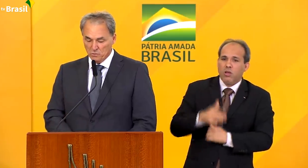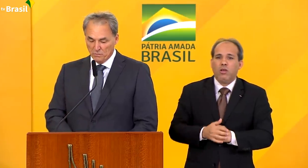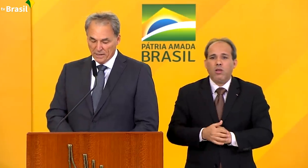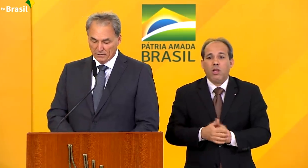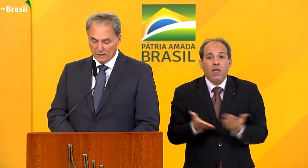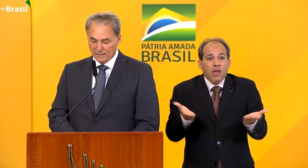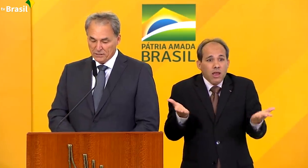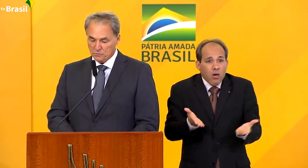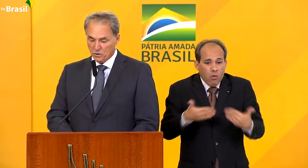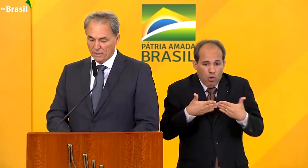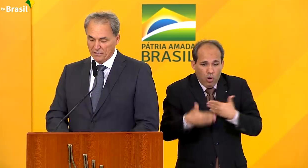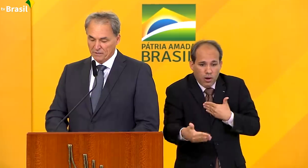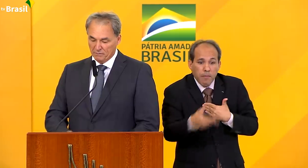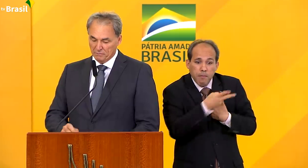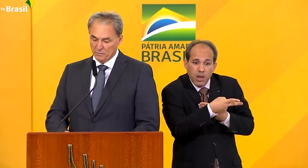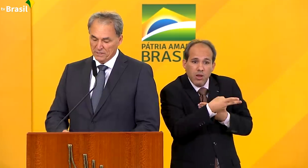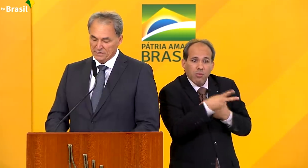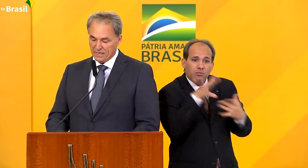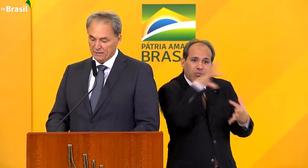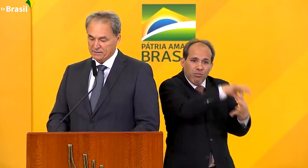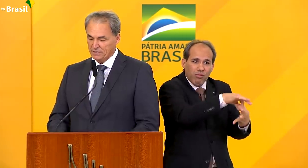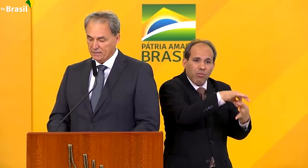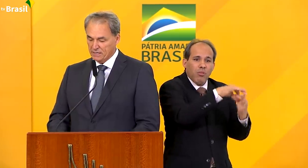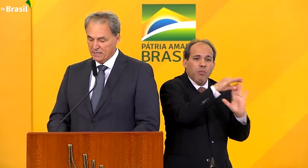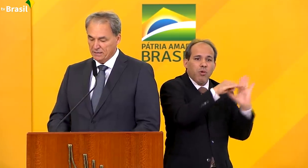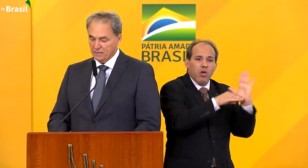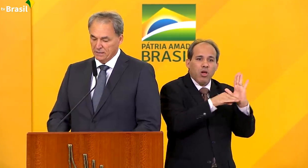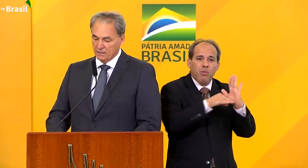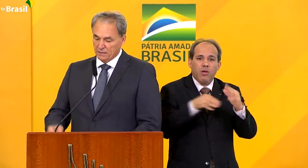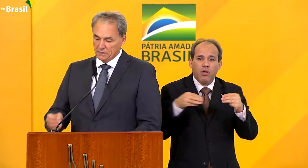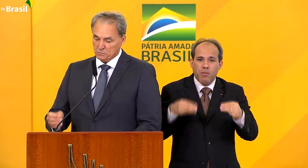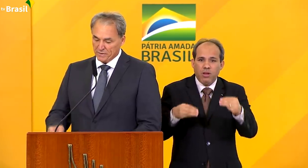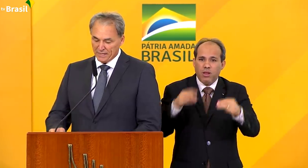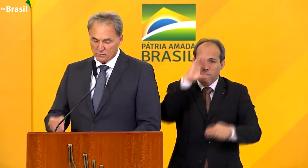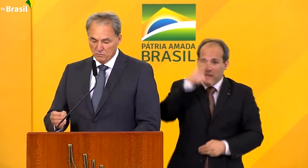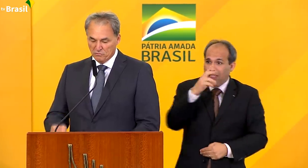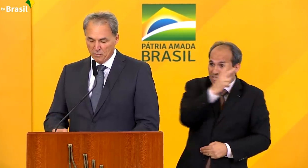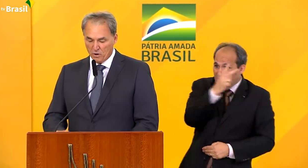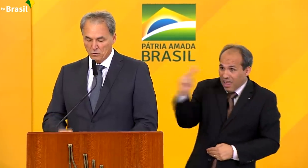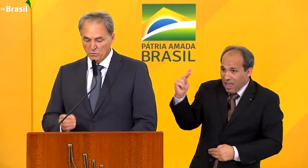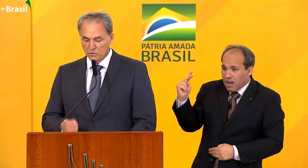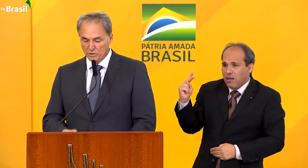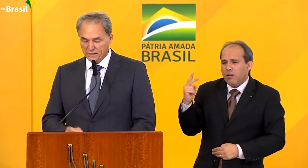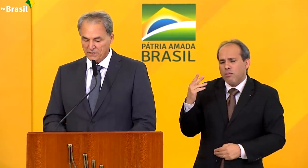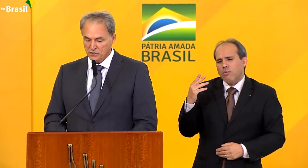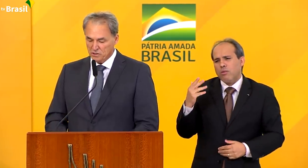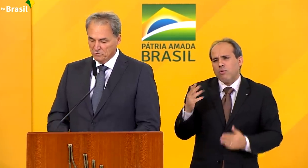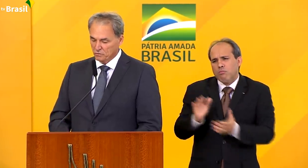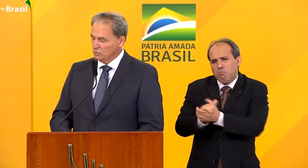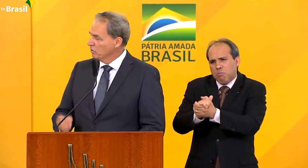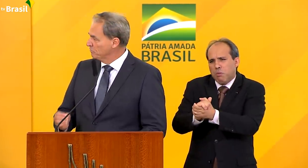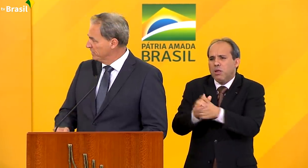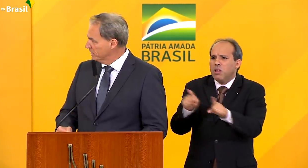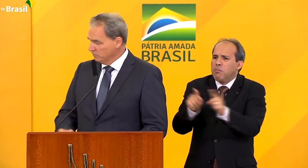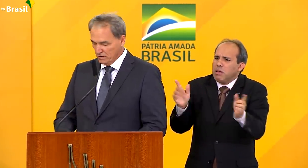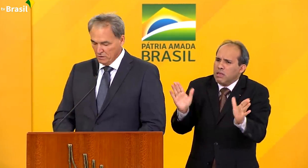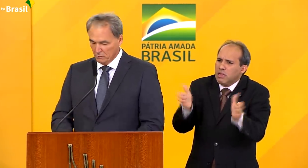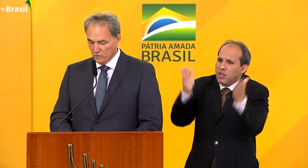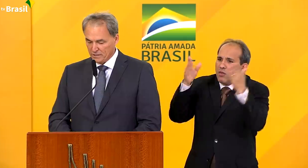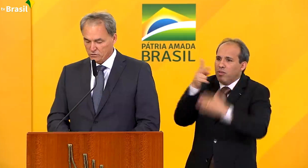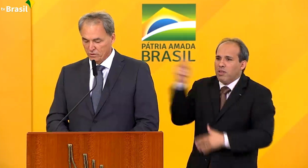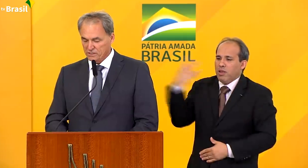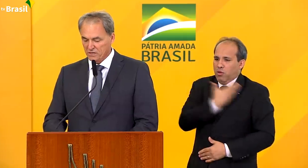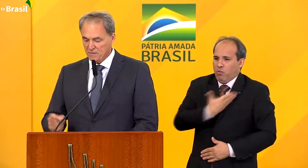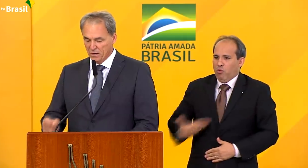e deste programa pelo Ministério da Cidadania, expressam o foco e o incentivo do governo